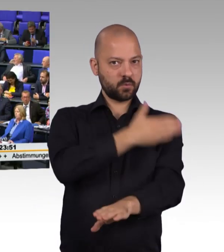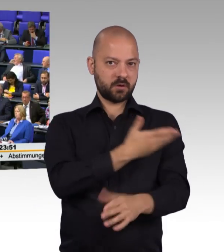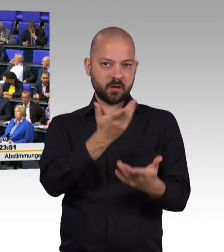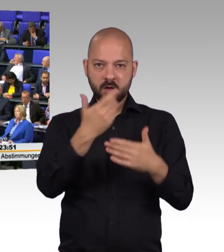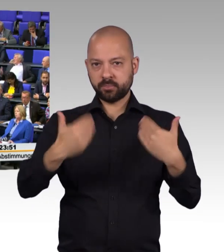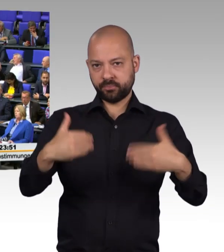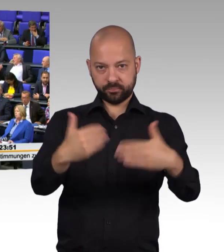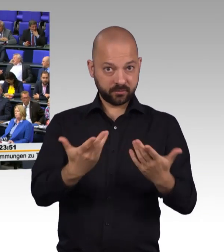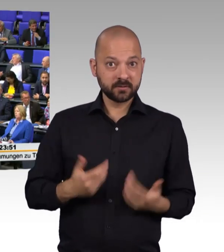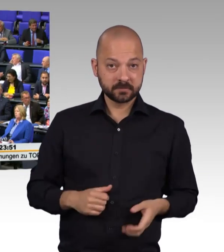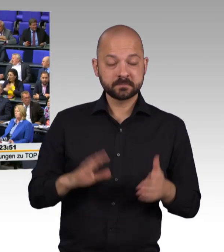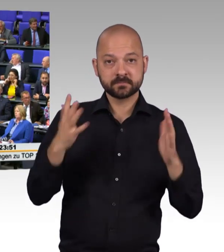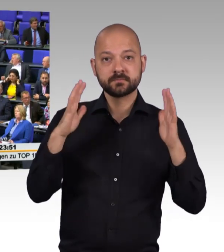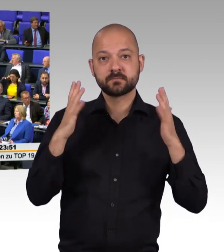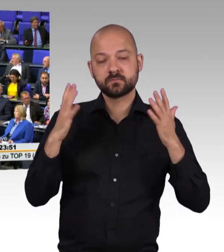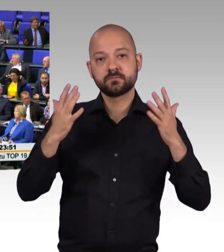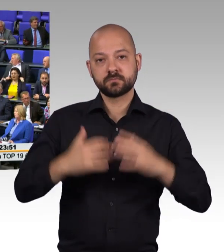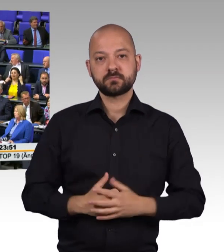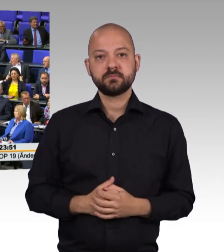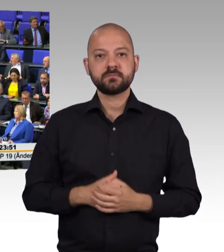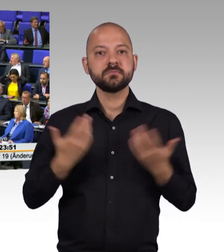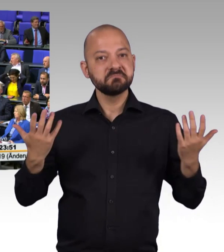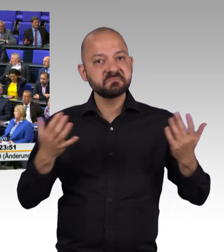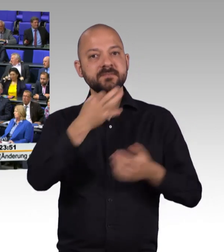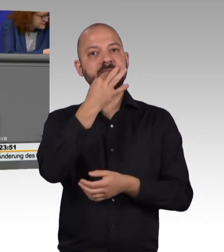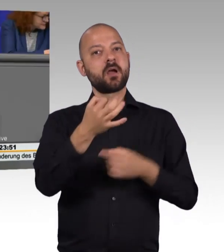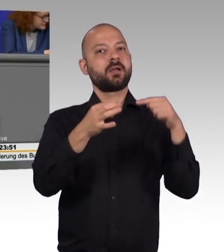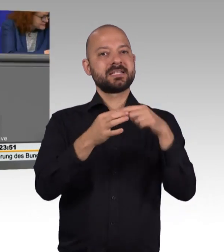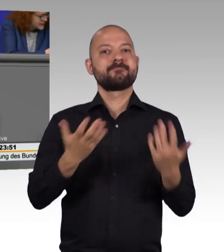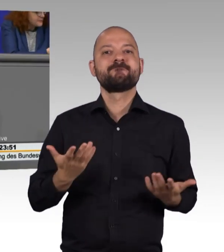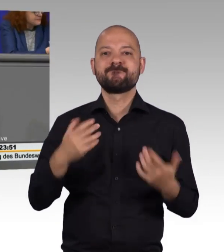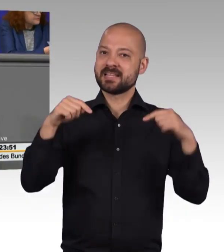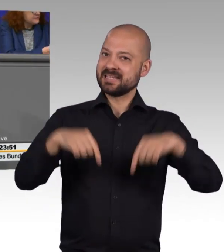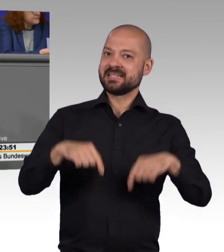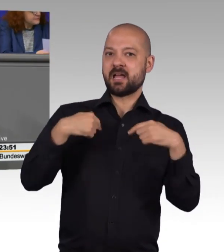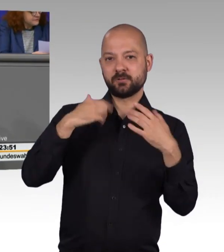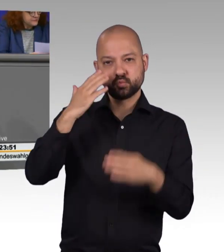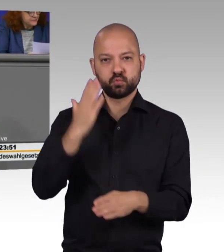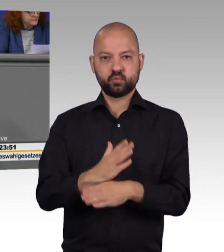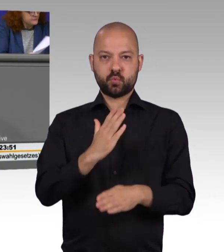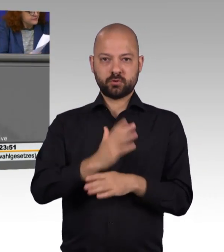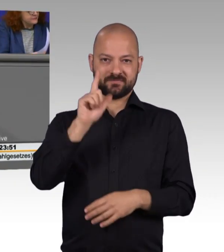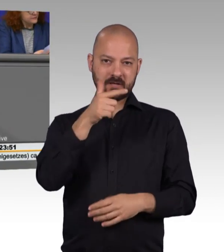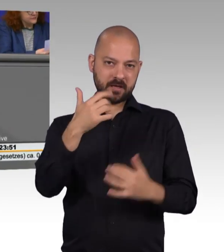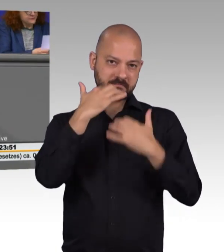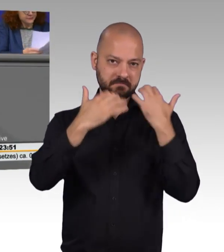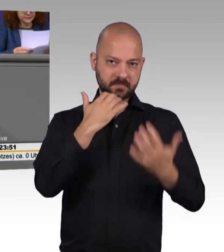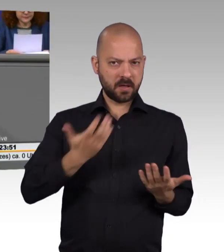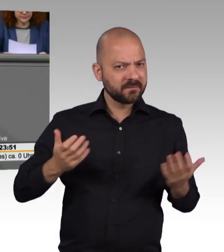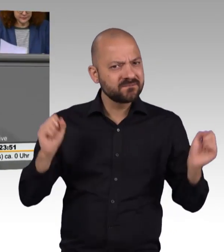Die Frage war ja, und ich hatte ja hier an dieser Stelle schon zweimal darüber gesprochen, woran hat es denn gelegen? Es gab